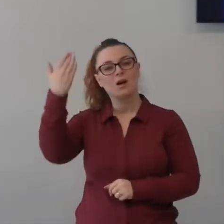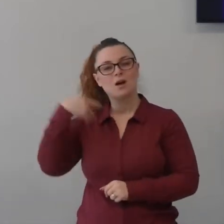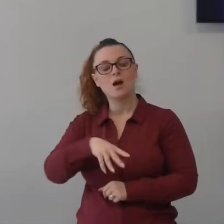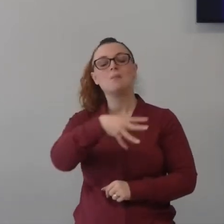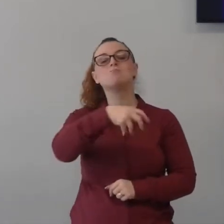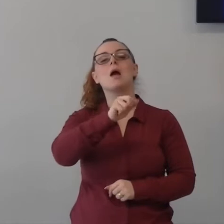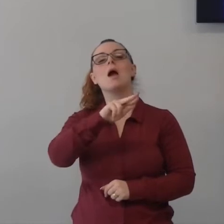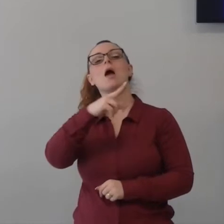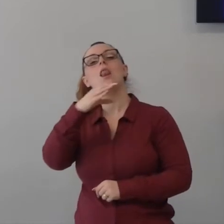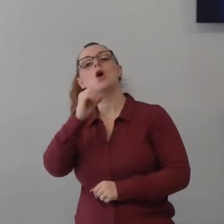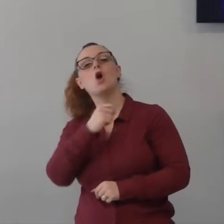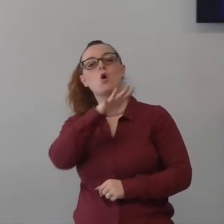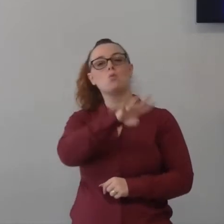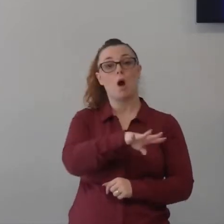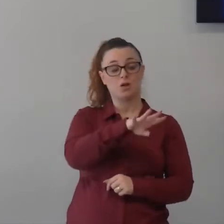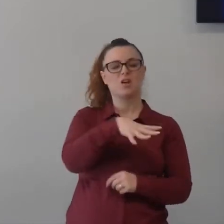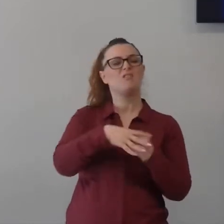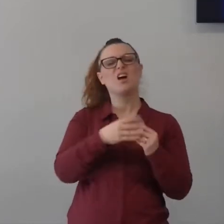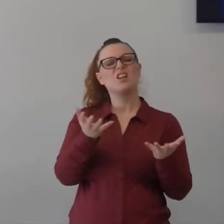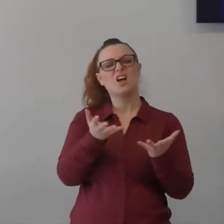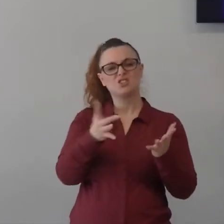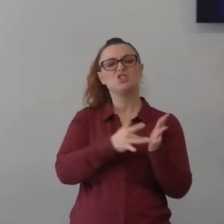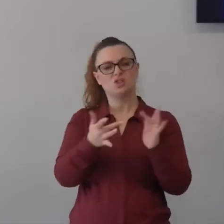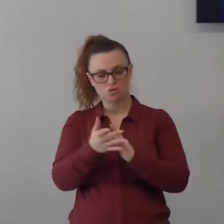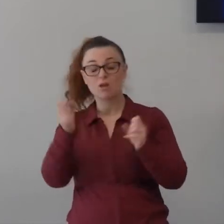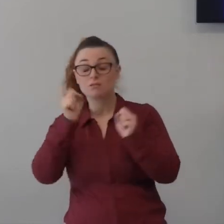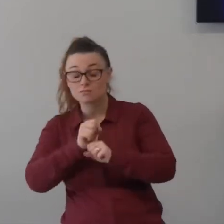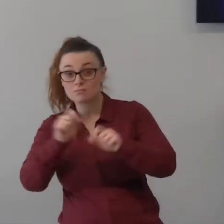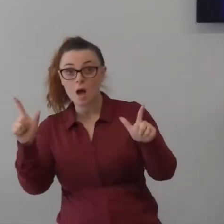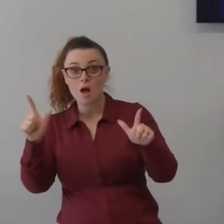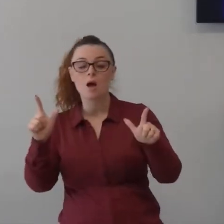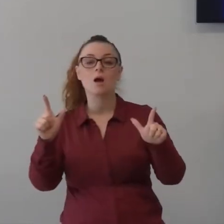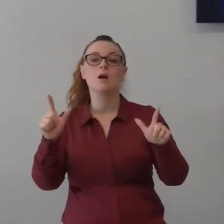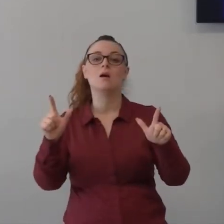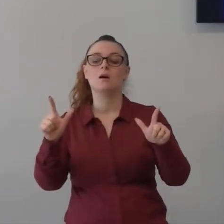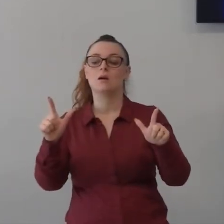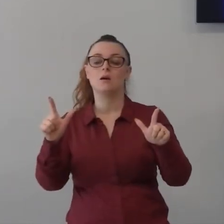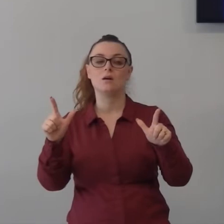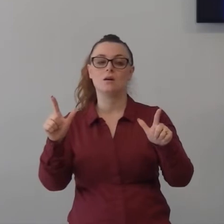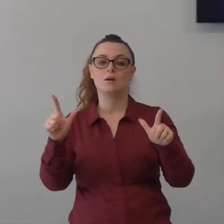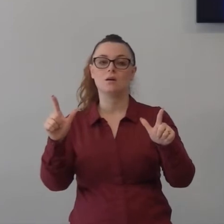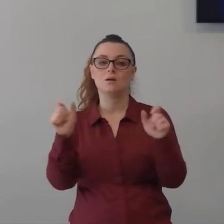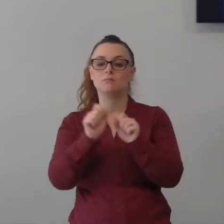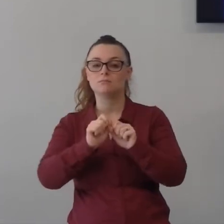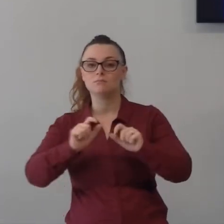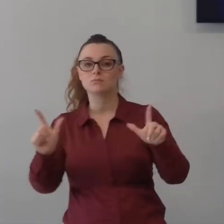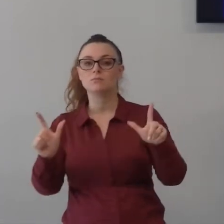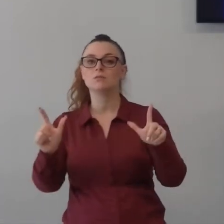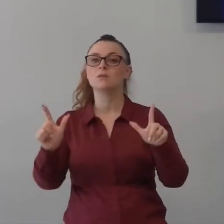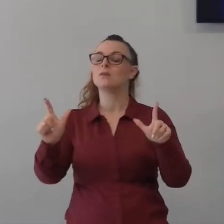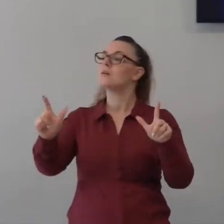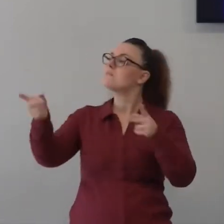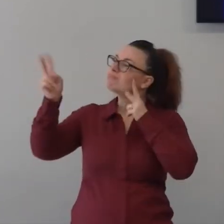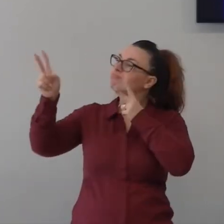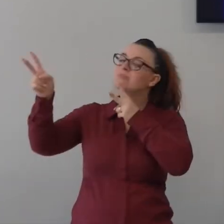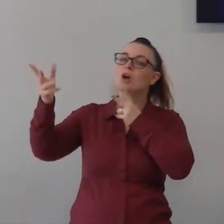che cosa aveva fatto se era svegliato e la prima cosa che aveva fatto era sgridava il vento aveva